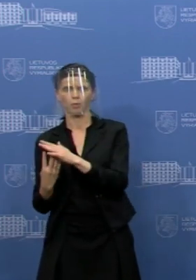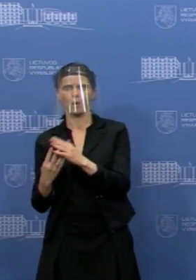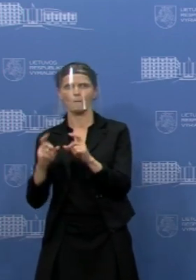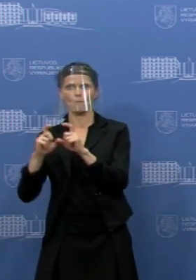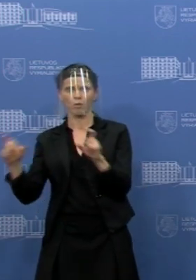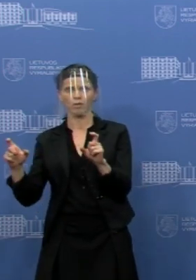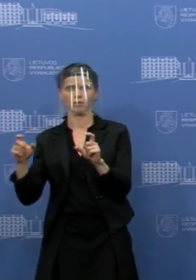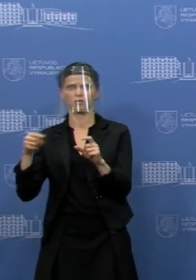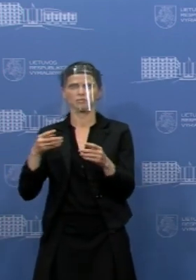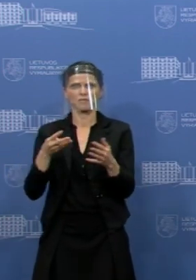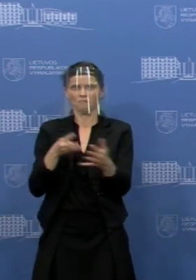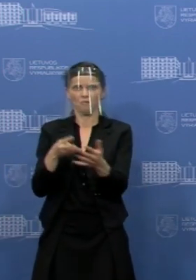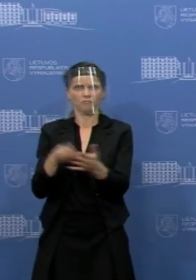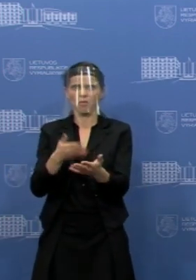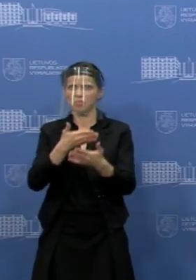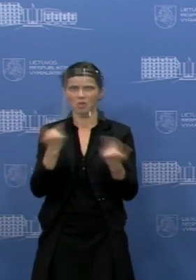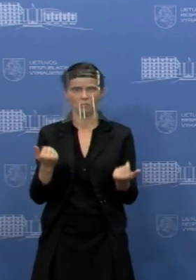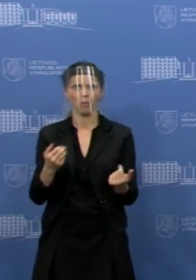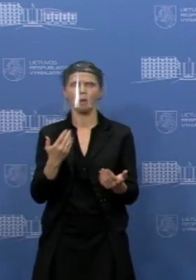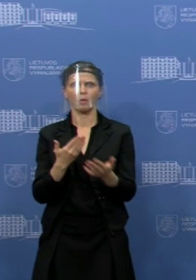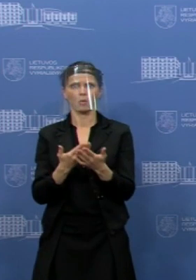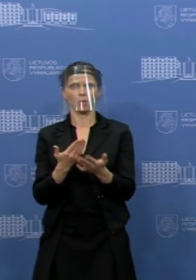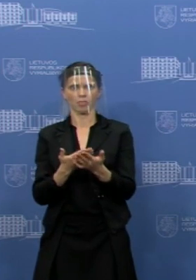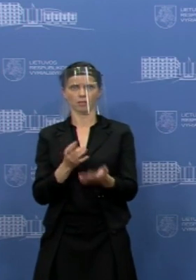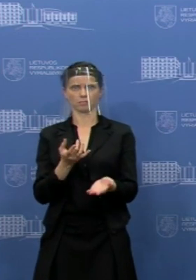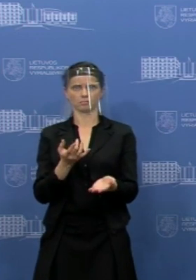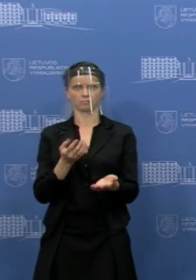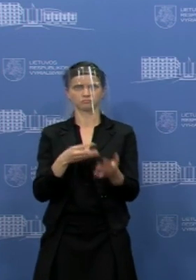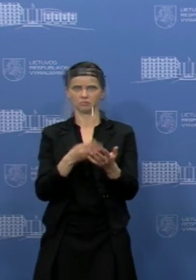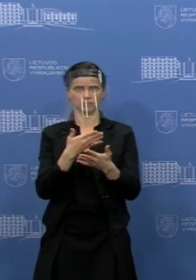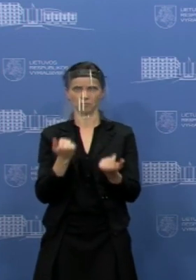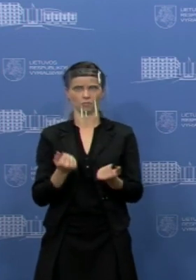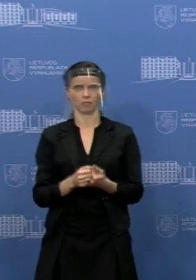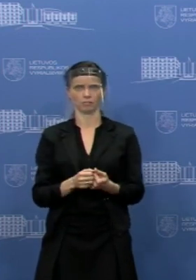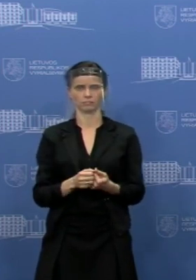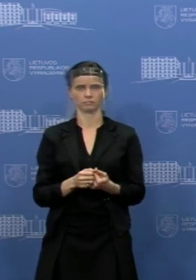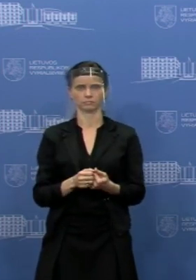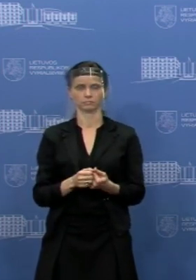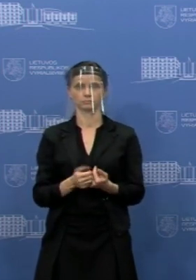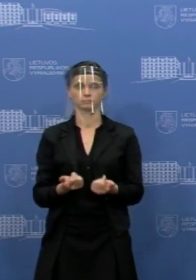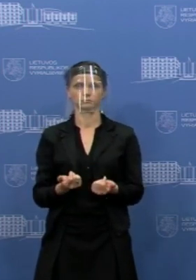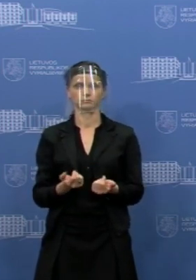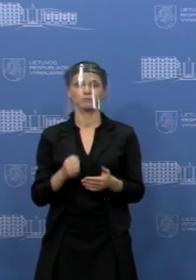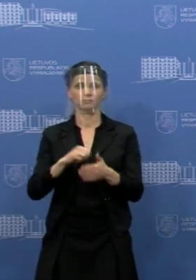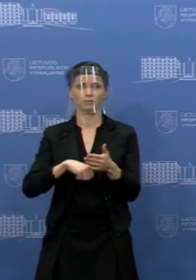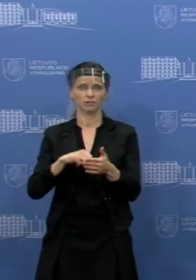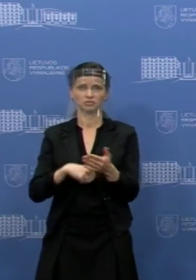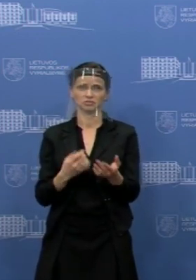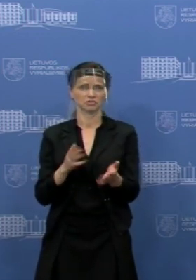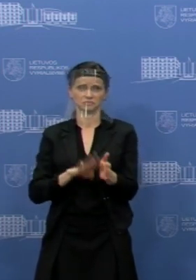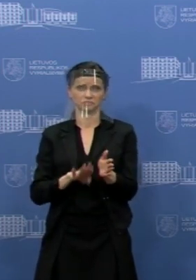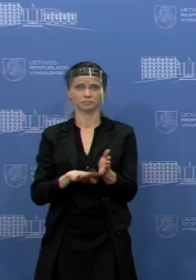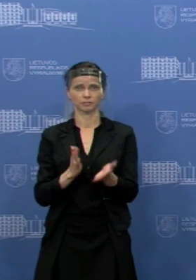universitetai ir gimnazistai darba nuo tolių nebūdų. Ačiū. Priežastis labai paprastos.